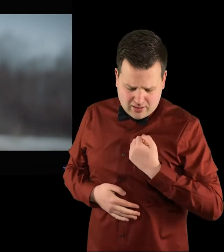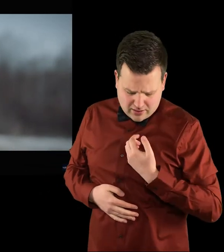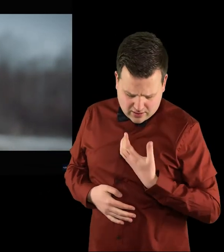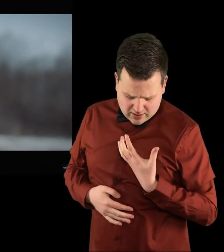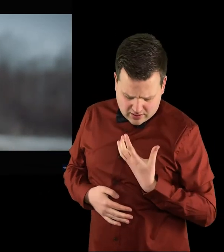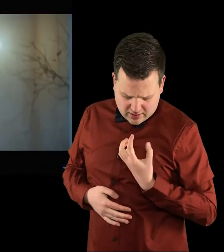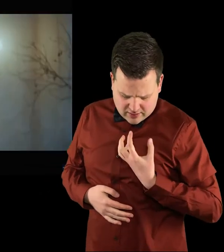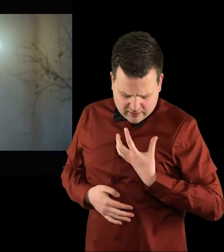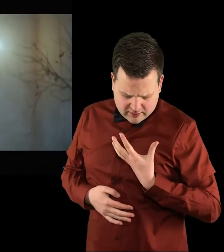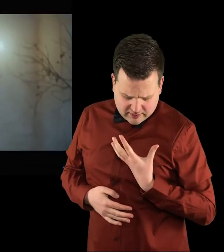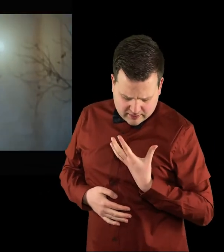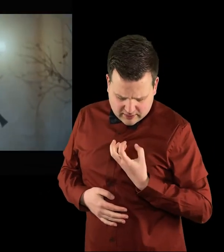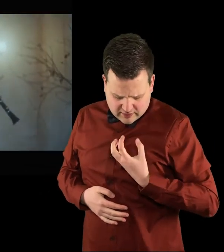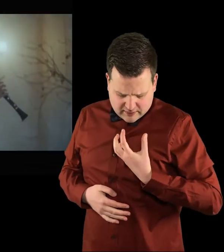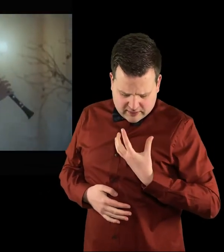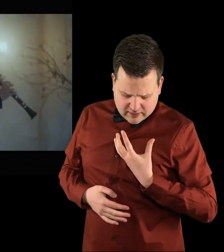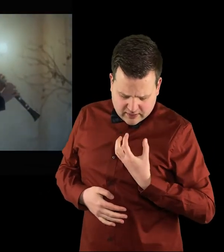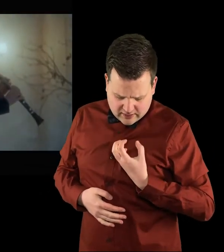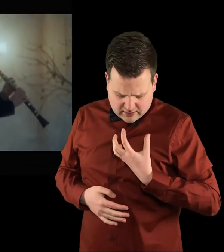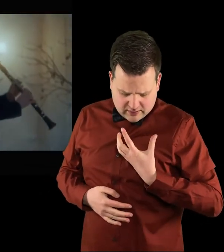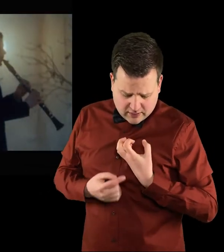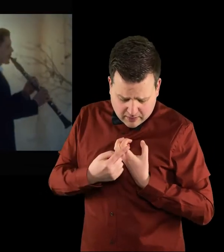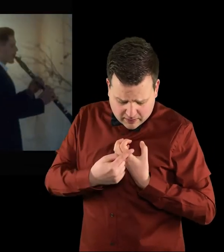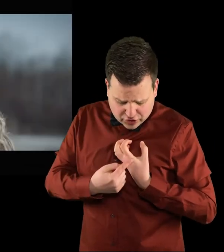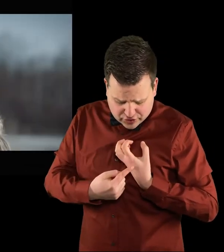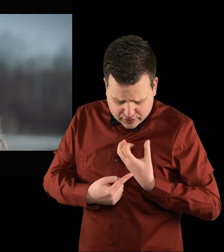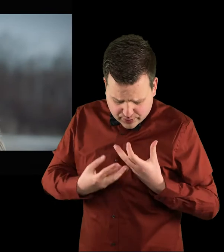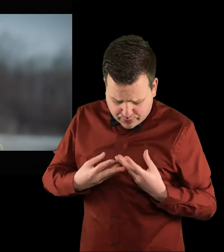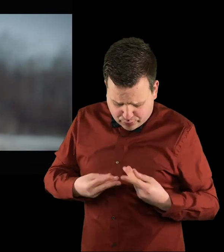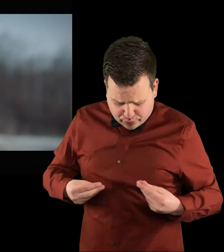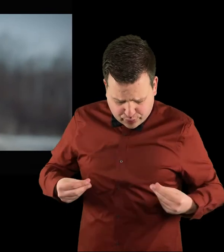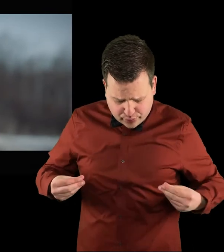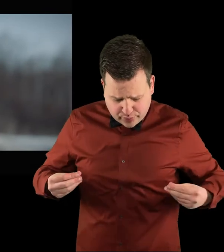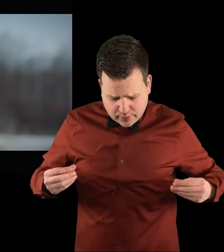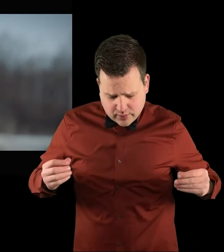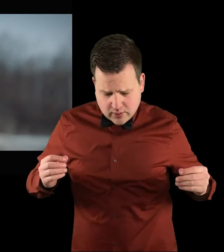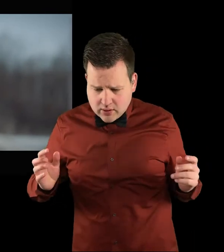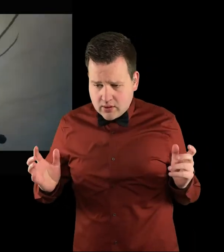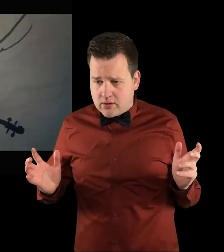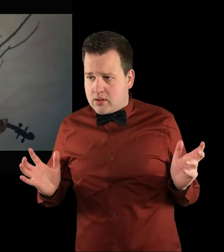Lotët në do në do Të ndrysh kur janë